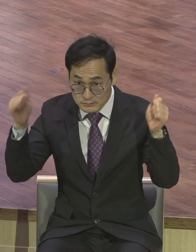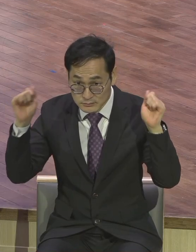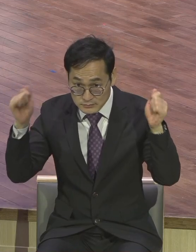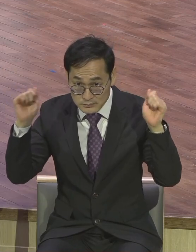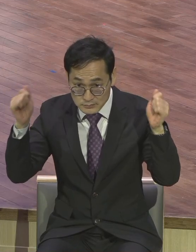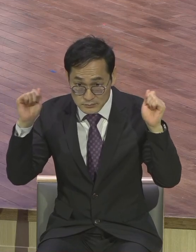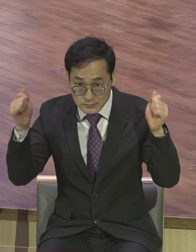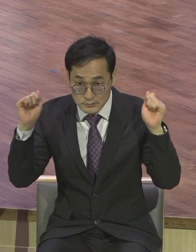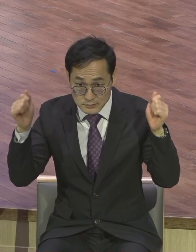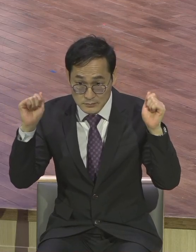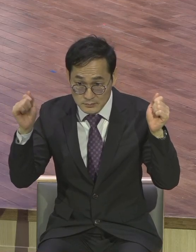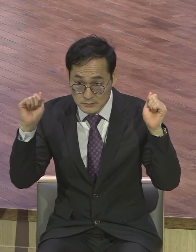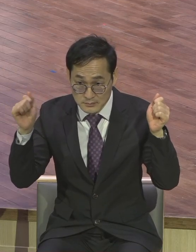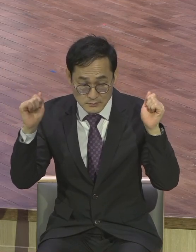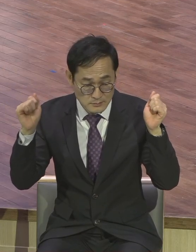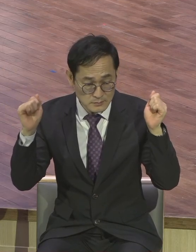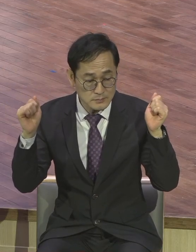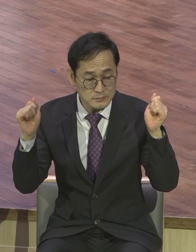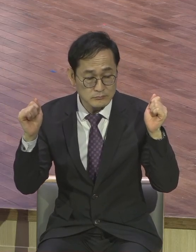저렇게 빨리빨리 터세요.